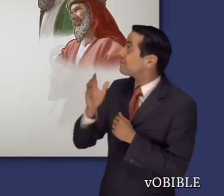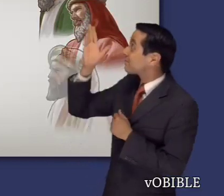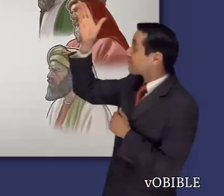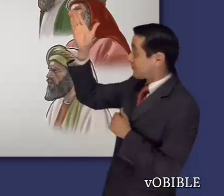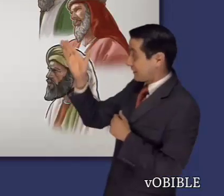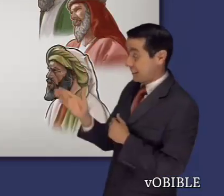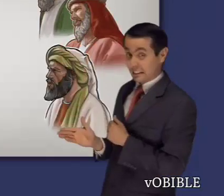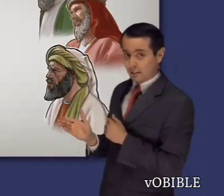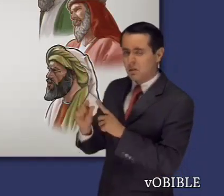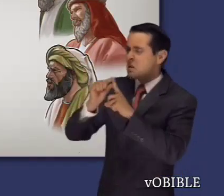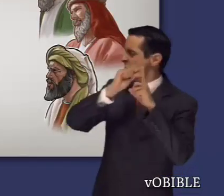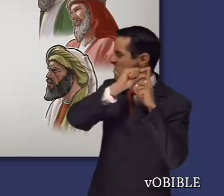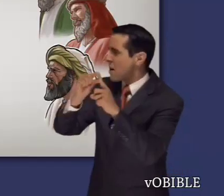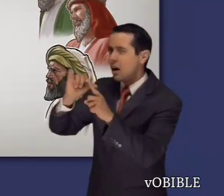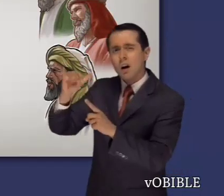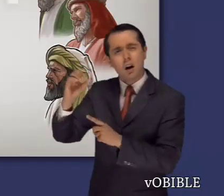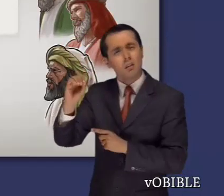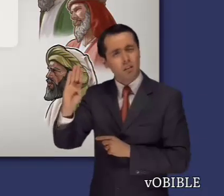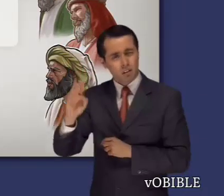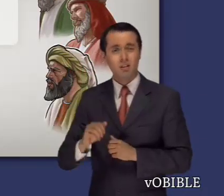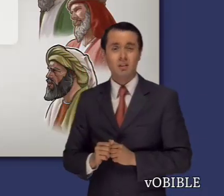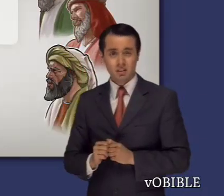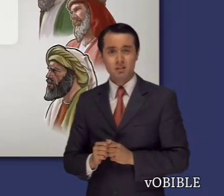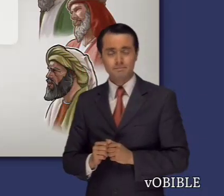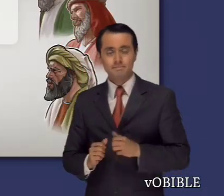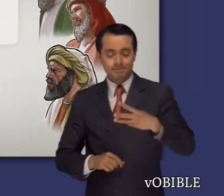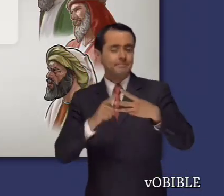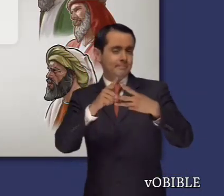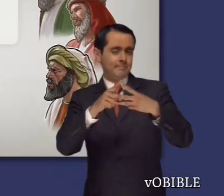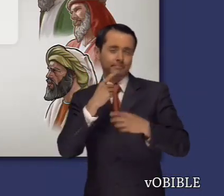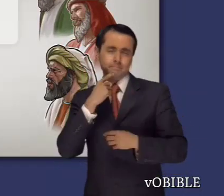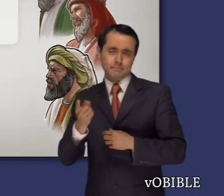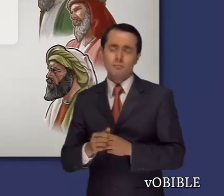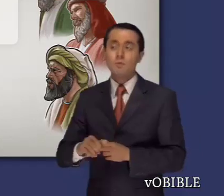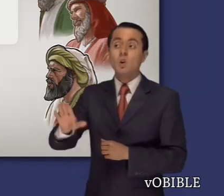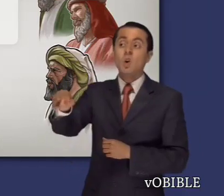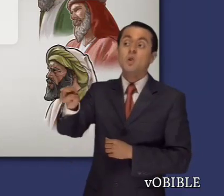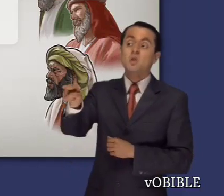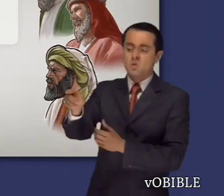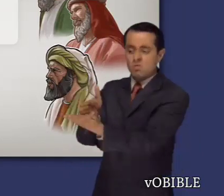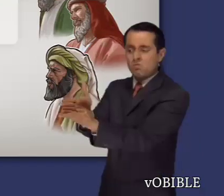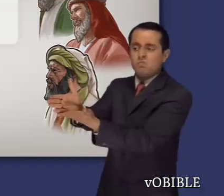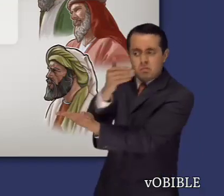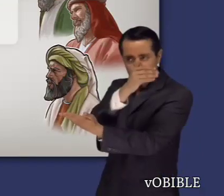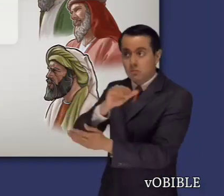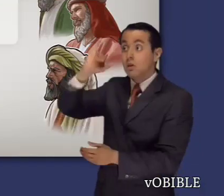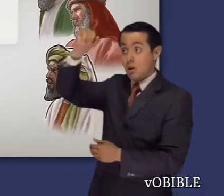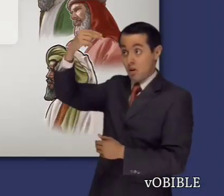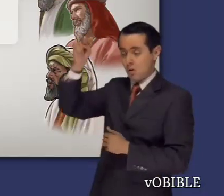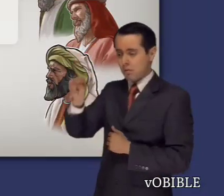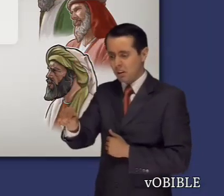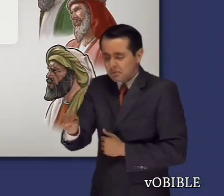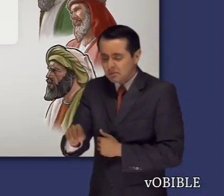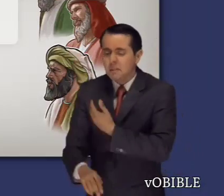Bildad y Zophar. Elifaz se burló de la integridad de Job y se atrevió a afirmar que el hombre no